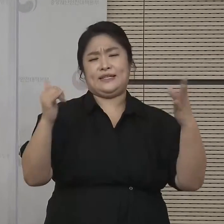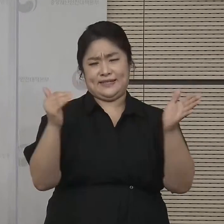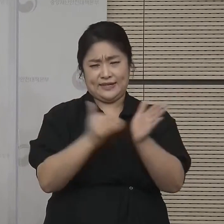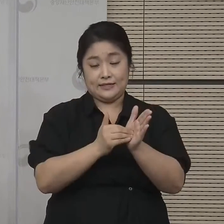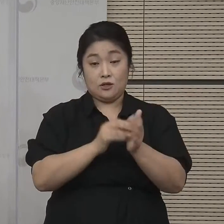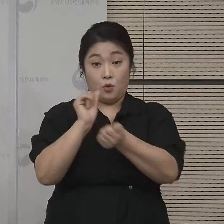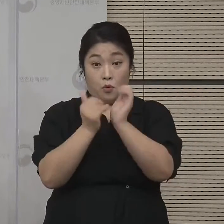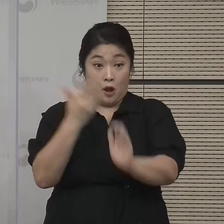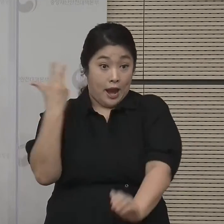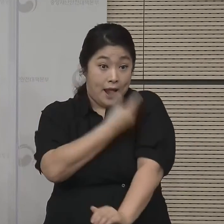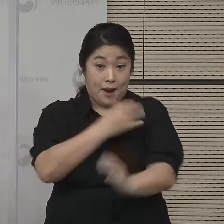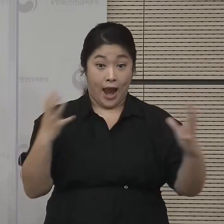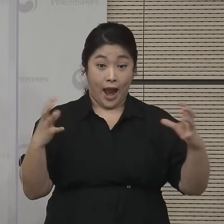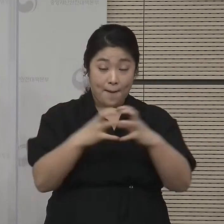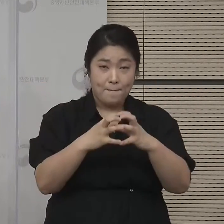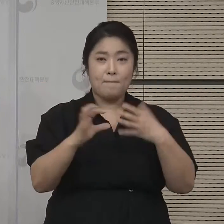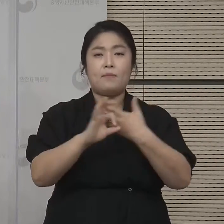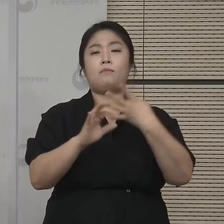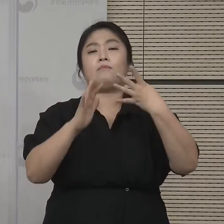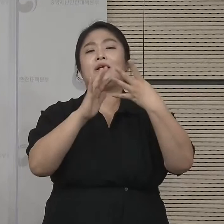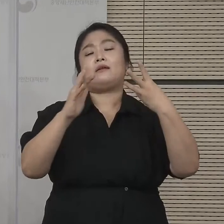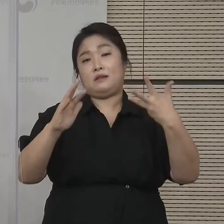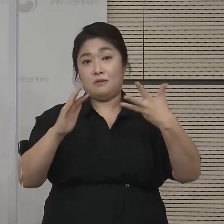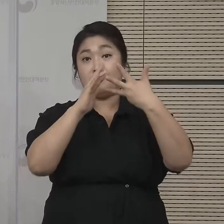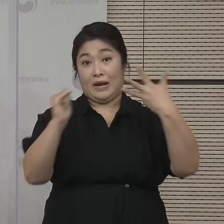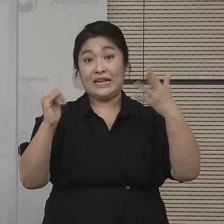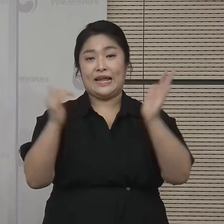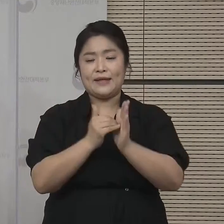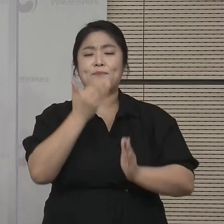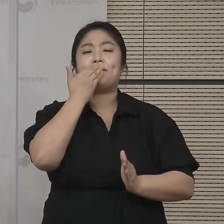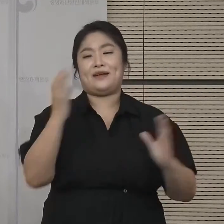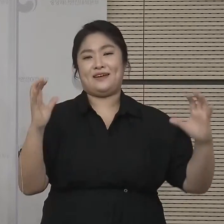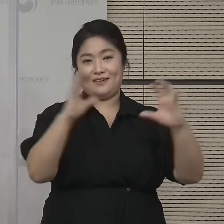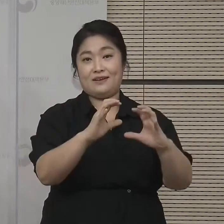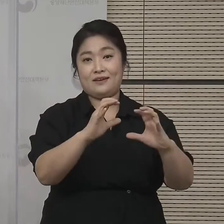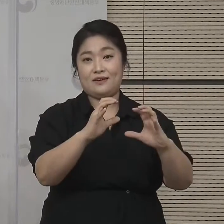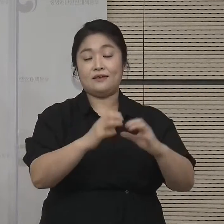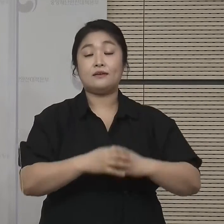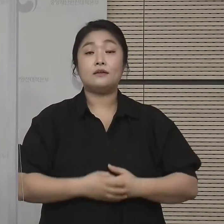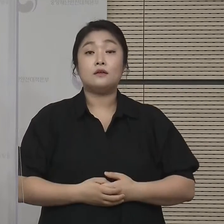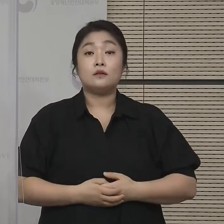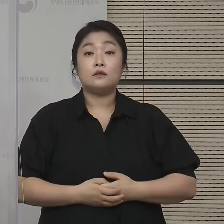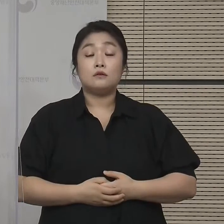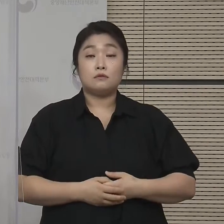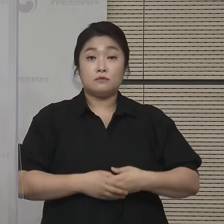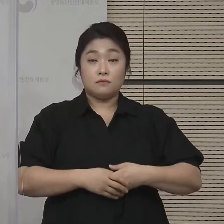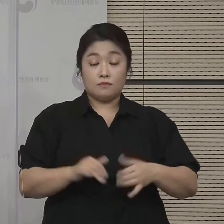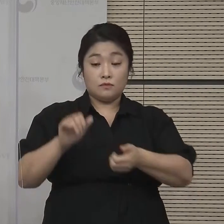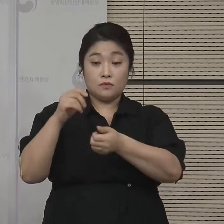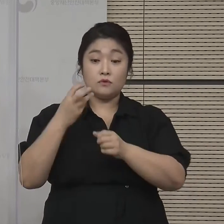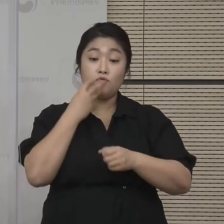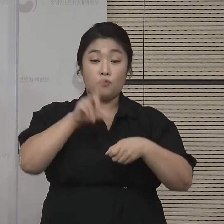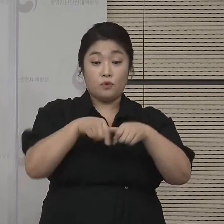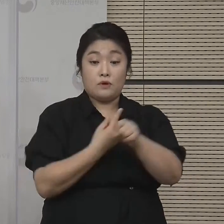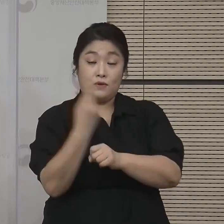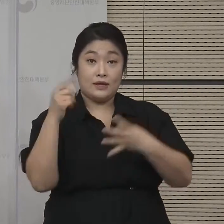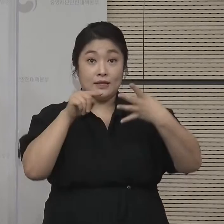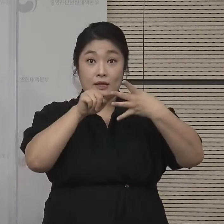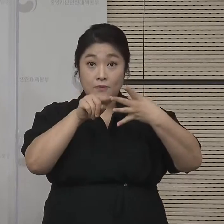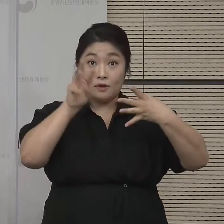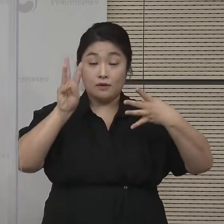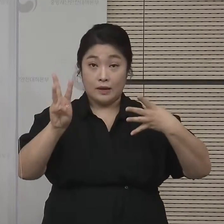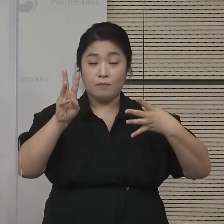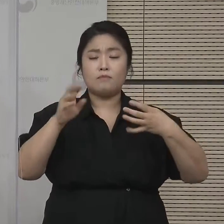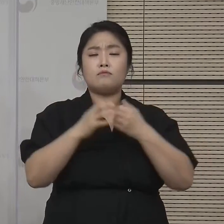접종완료자를 포함해서 총 8인까지 가능하게 되었습니다. 3단계인 비수도권도 미접종자는